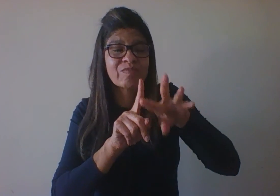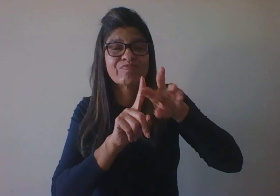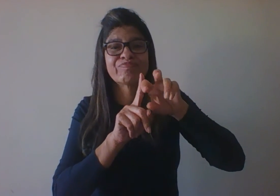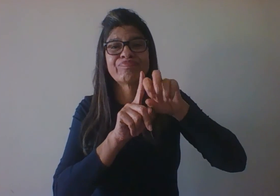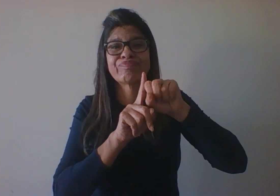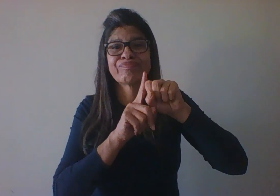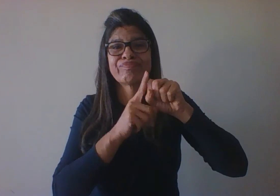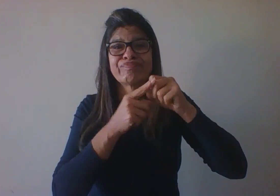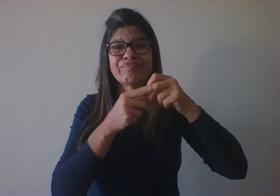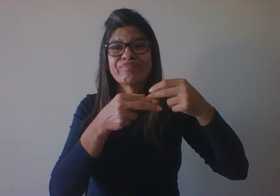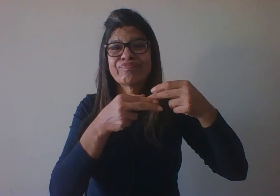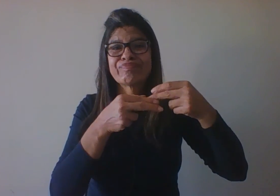situação